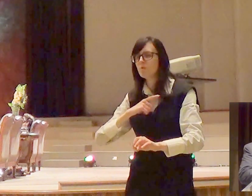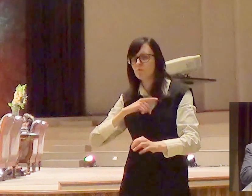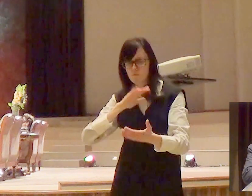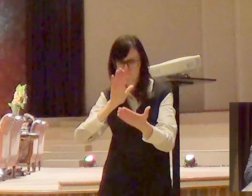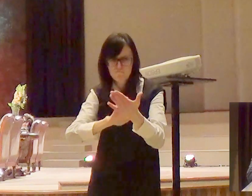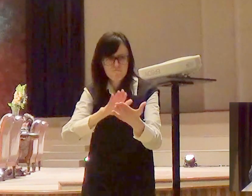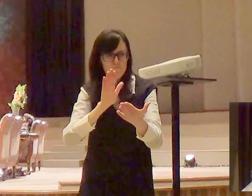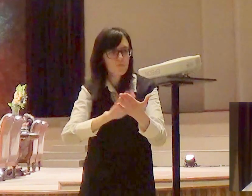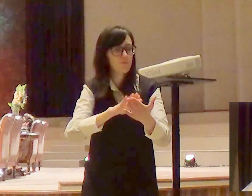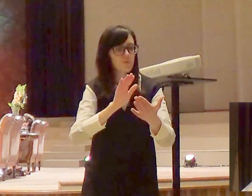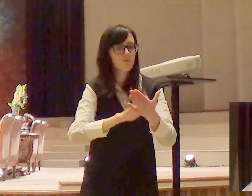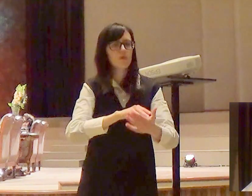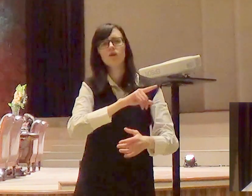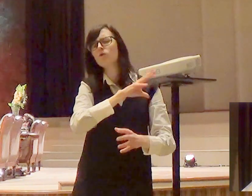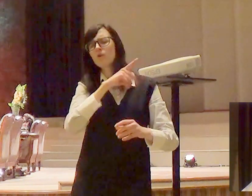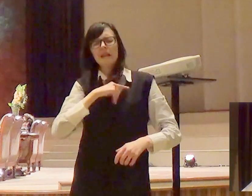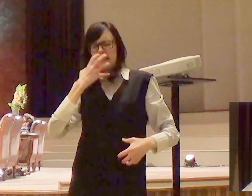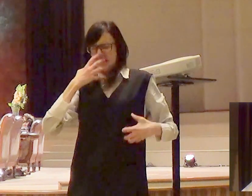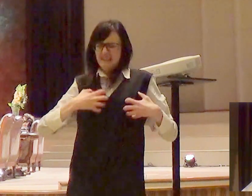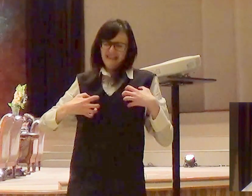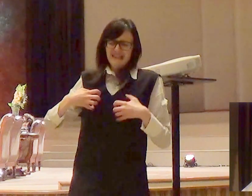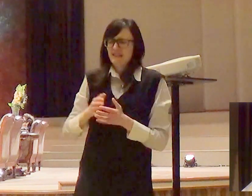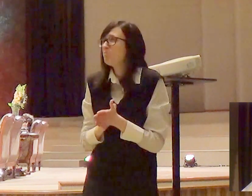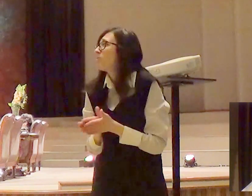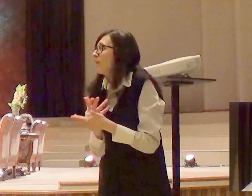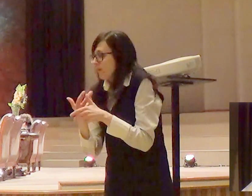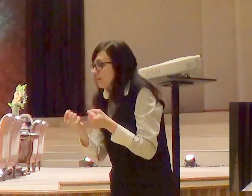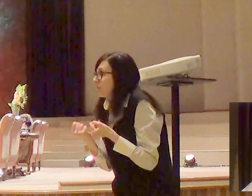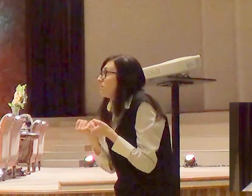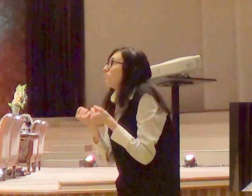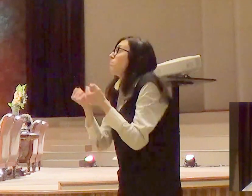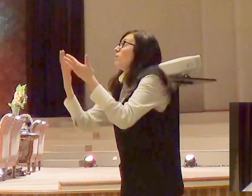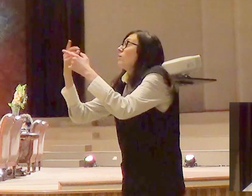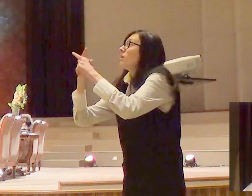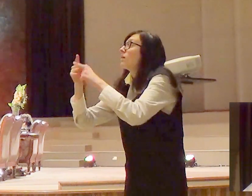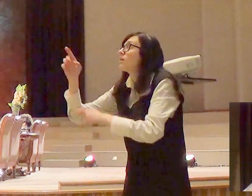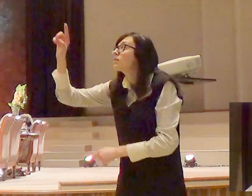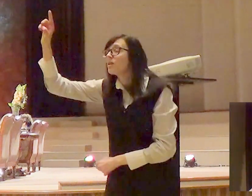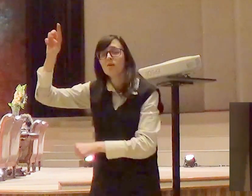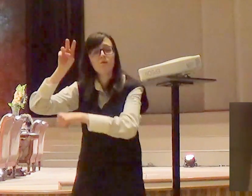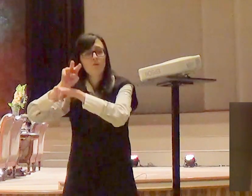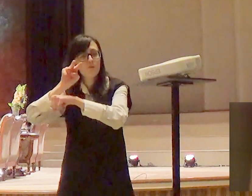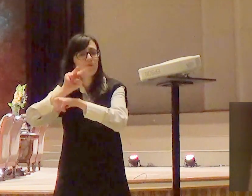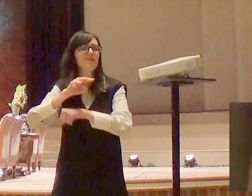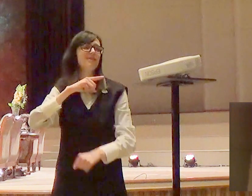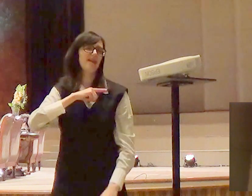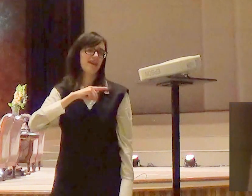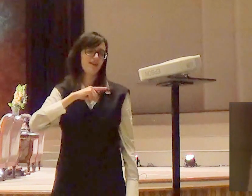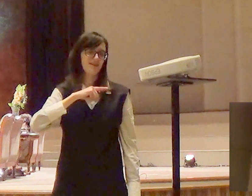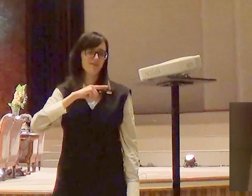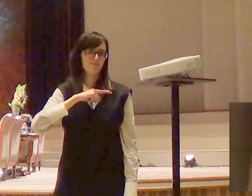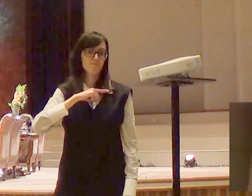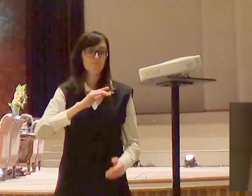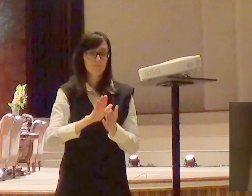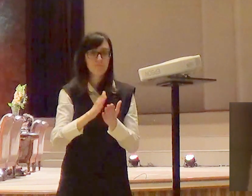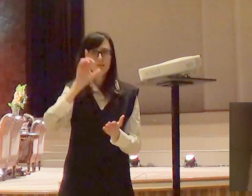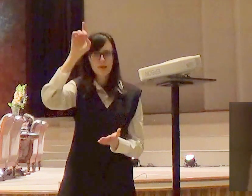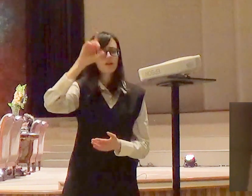sobre Ele toda a vossa ansiedade porque Ele tem cuidado de vós a palavra de Deus vai nos dizer que o